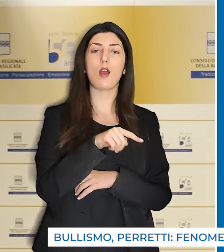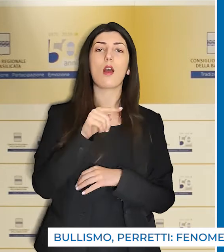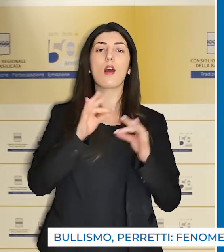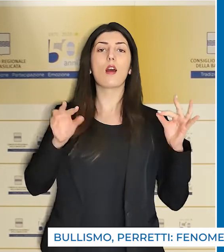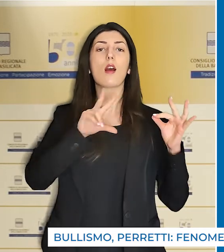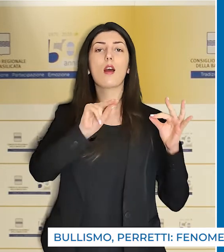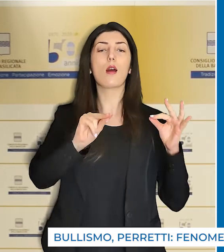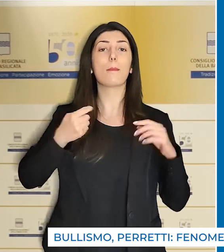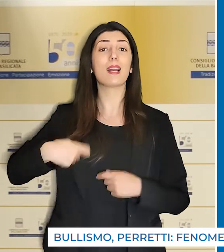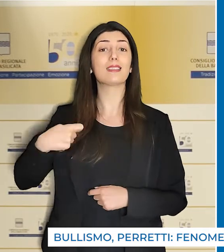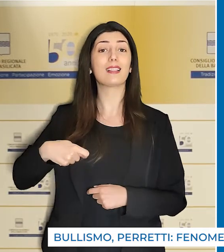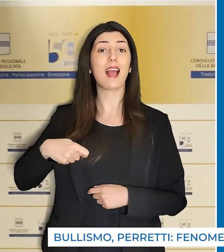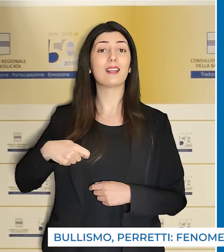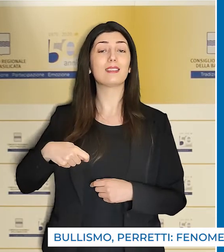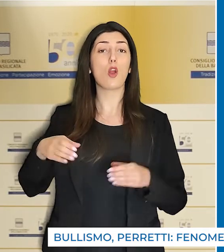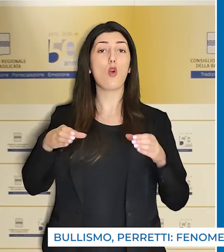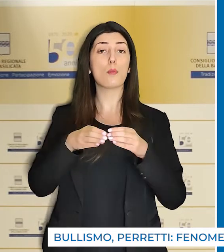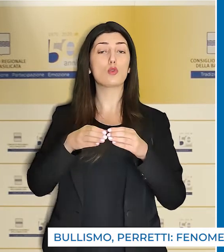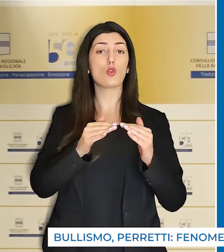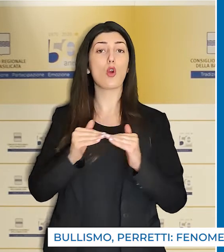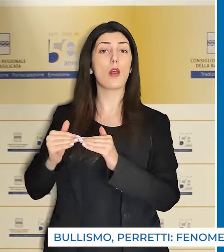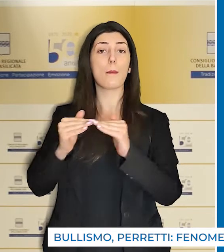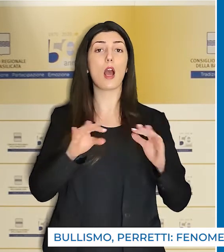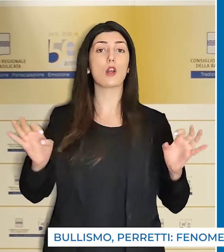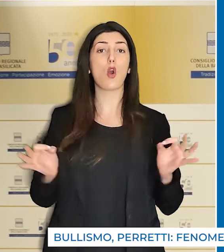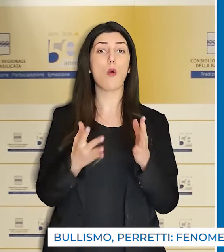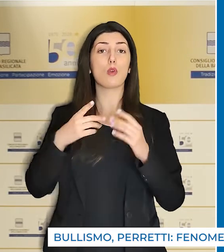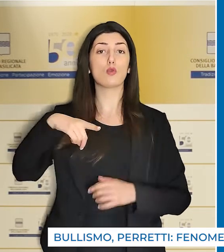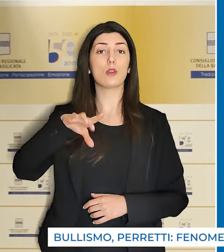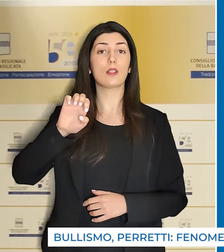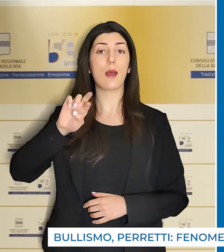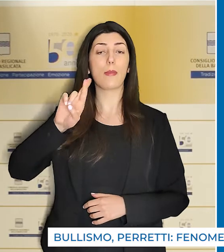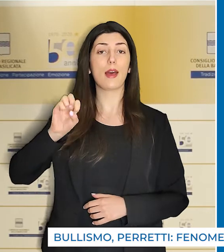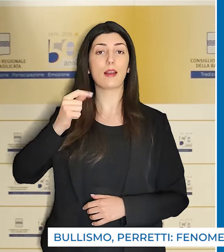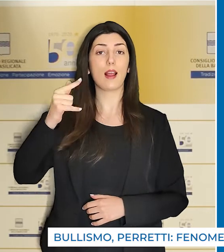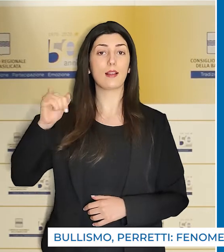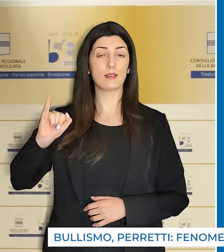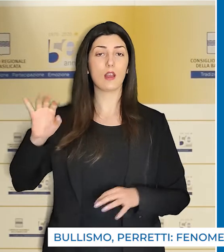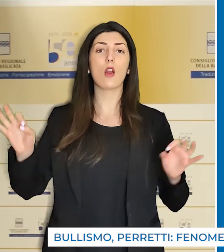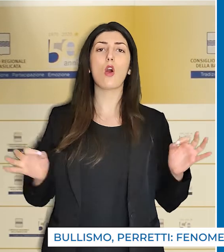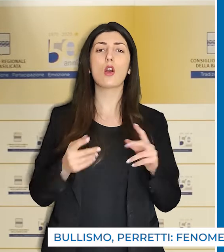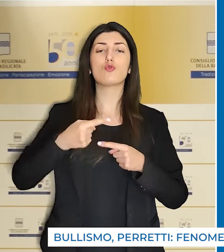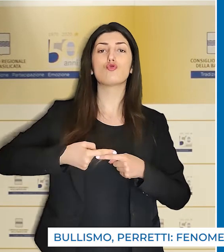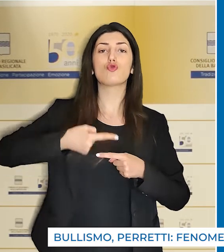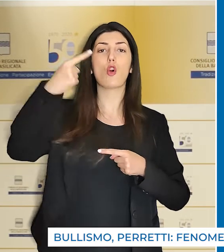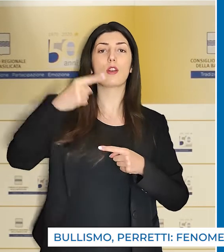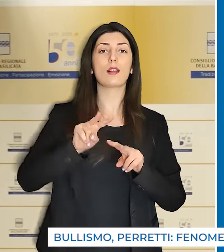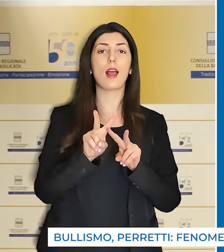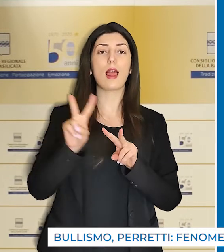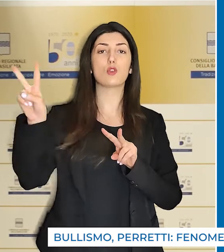Presidente della Commissione Pari Opportunità per Retti in occasione della giornata